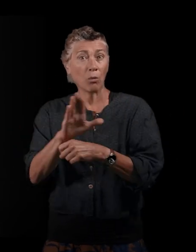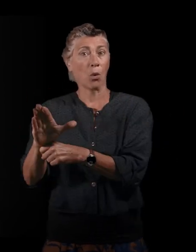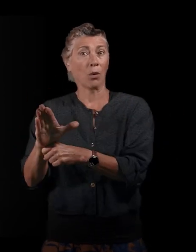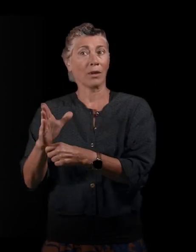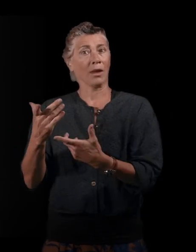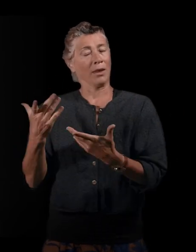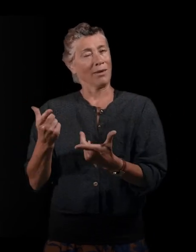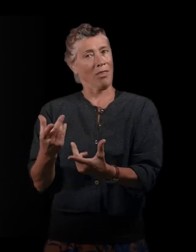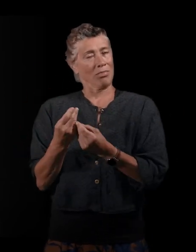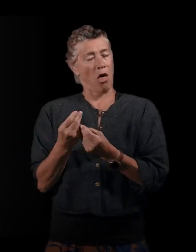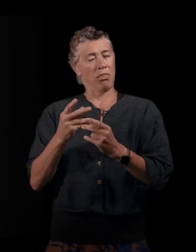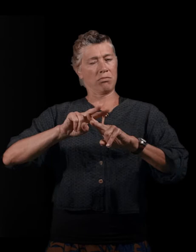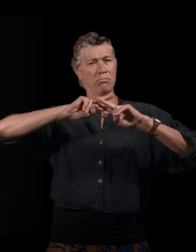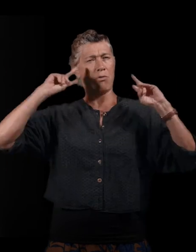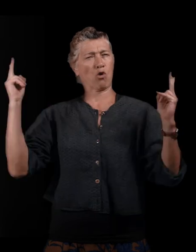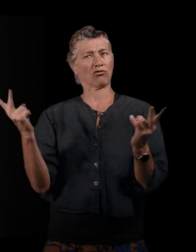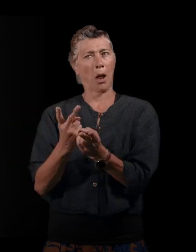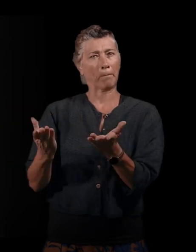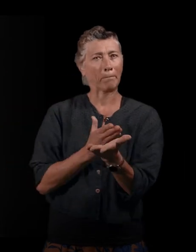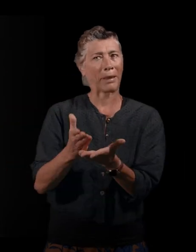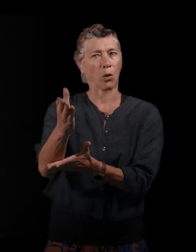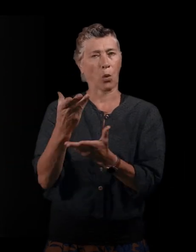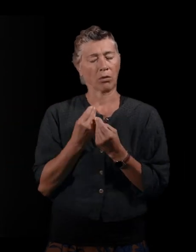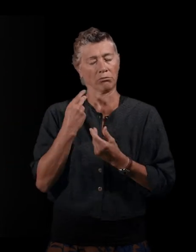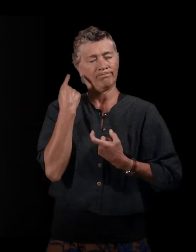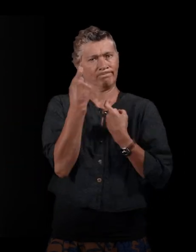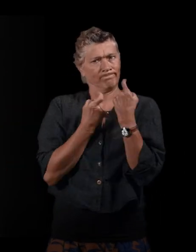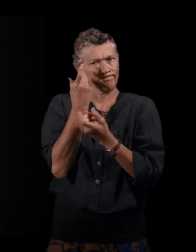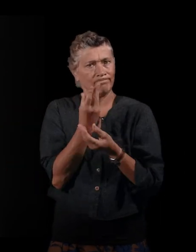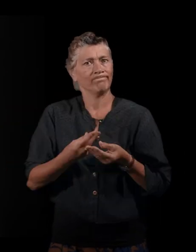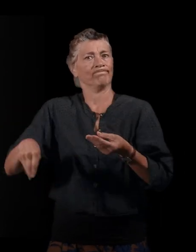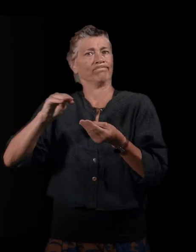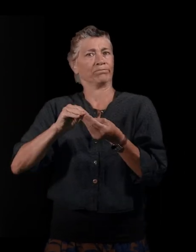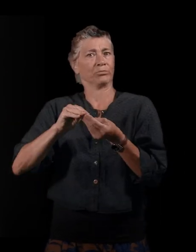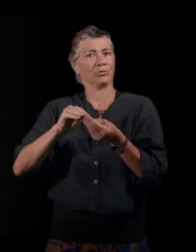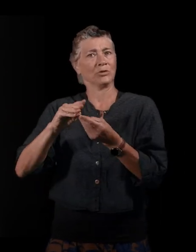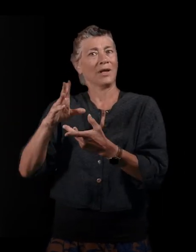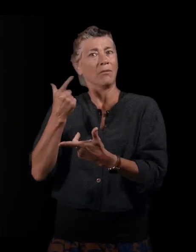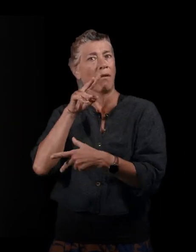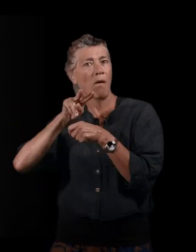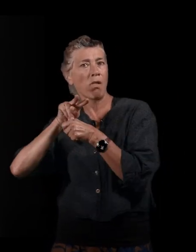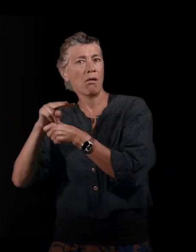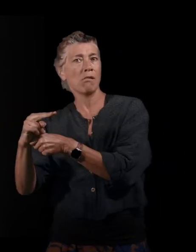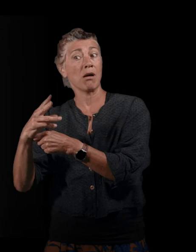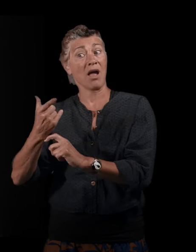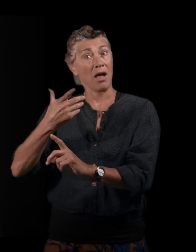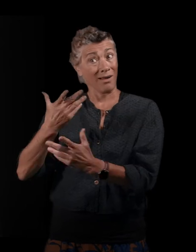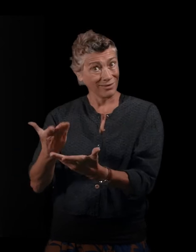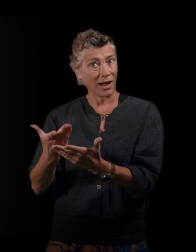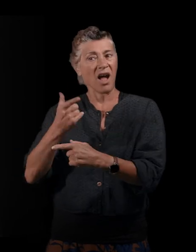réinterpréter dans l'ensemble ces parcours migratoires.'est-à-dire que regarder les choses à travers les yeux de ces femmes et la façon dont